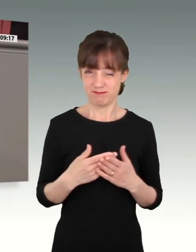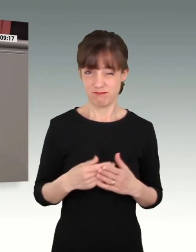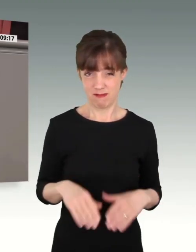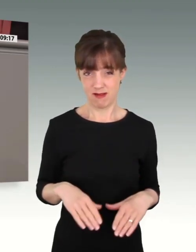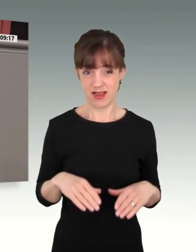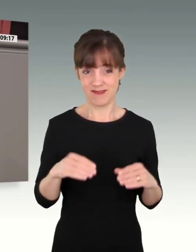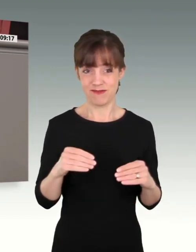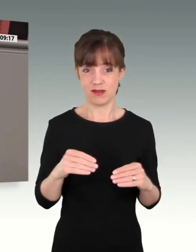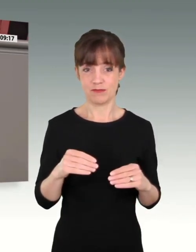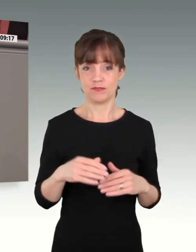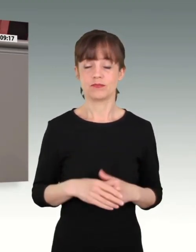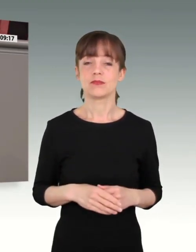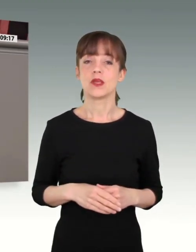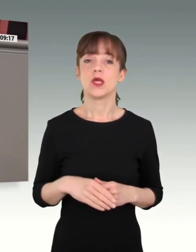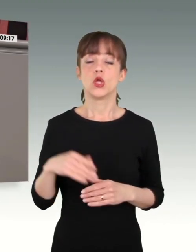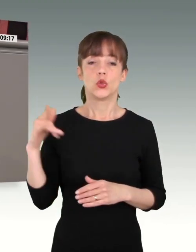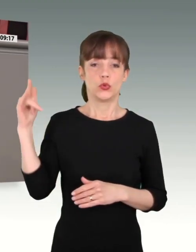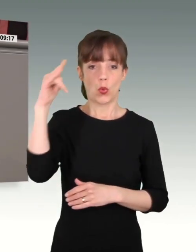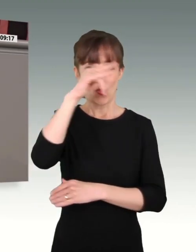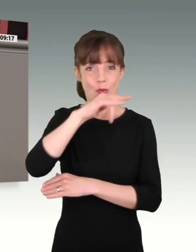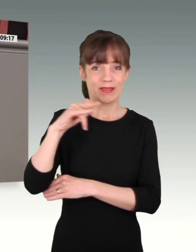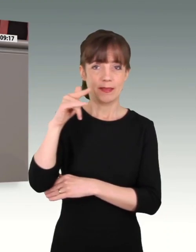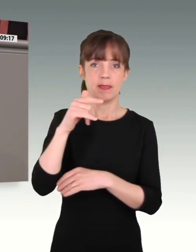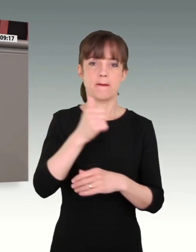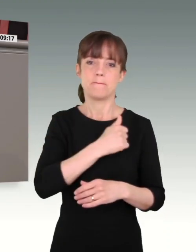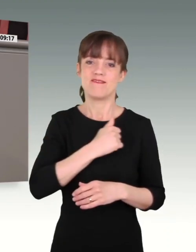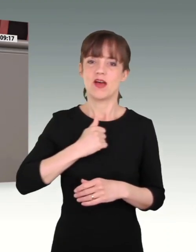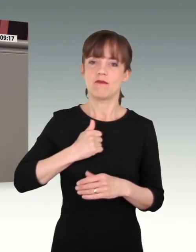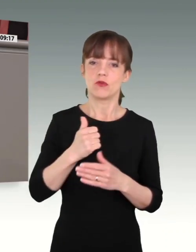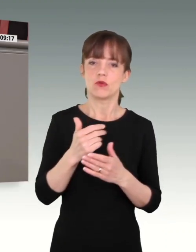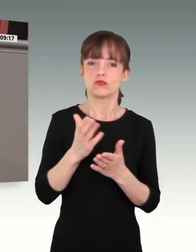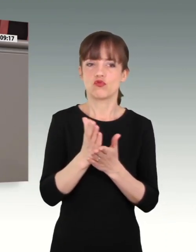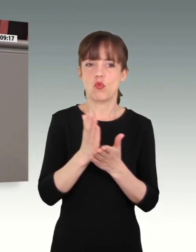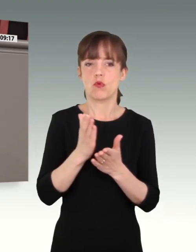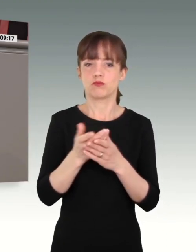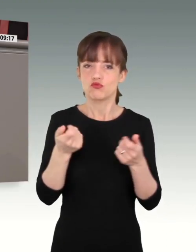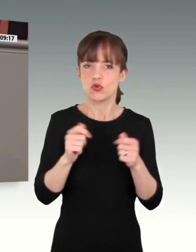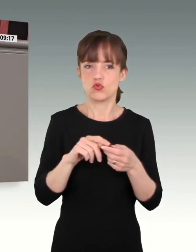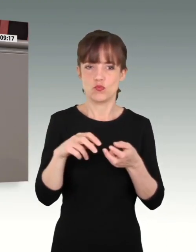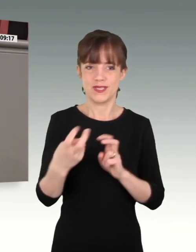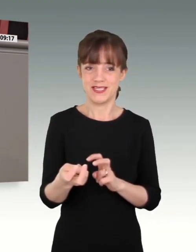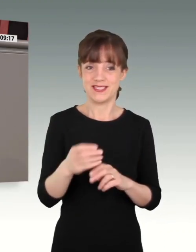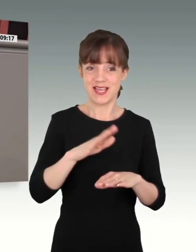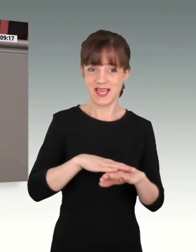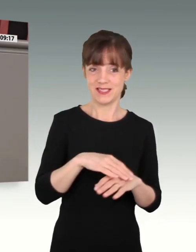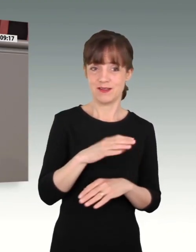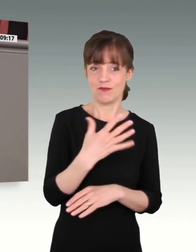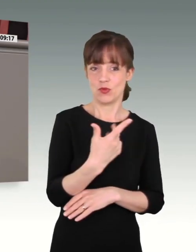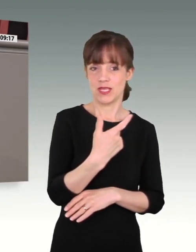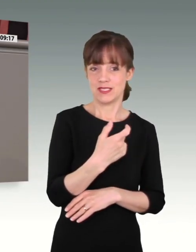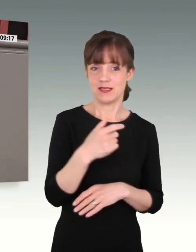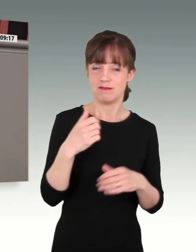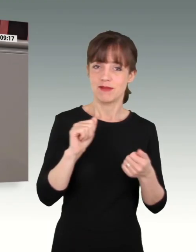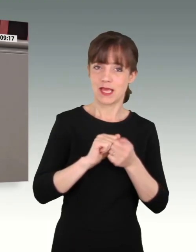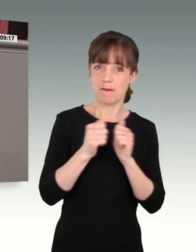Drohnenbewaffnung ist bereits beschlossen und wird umgesetzt. Zu den 35 Kampfflugzeugen führen wir Vertragsverhandlungen mit unseren